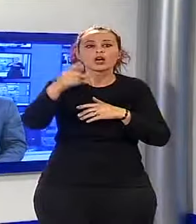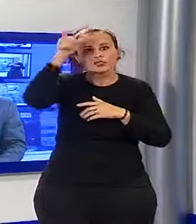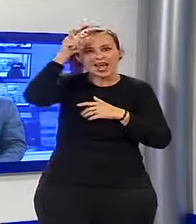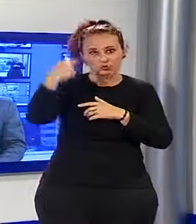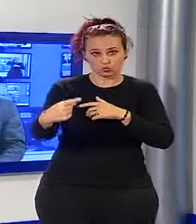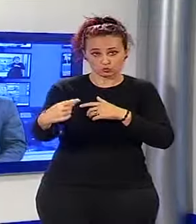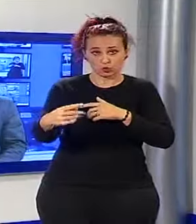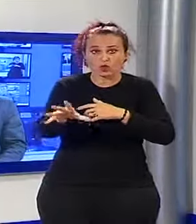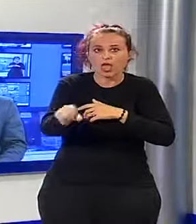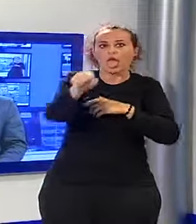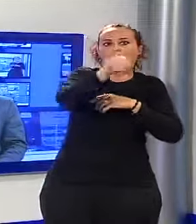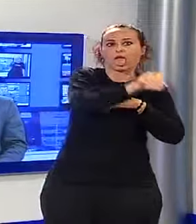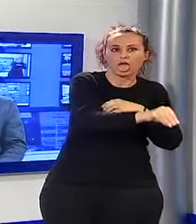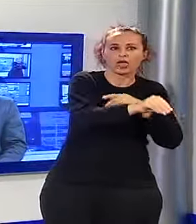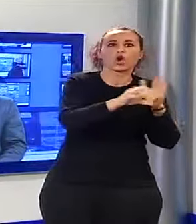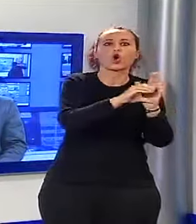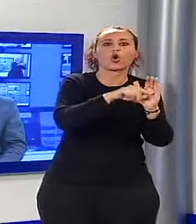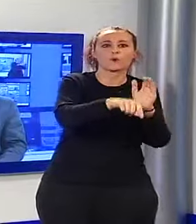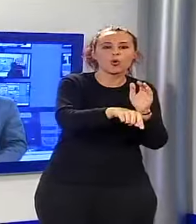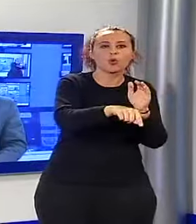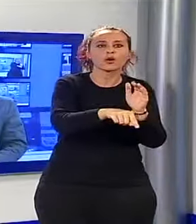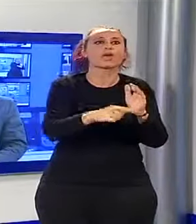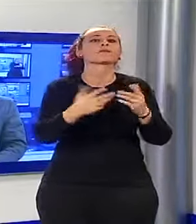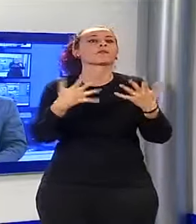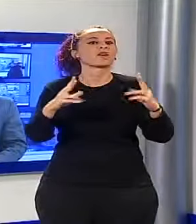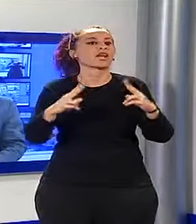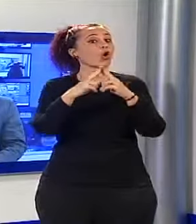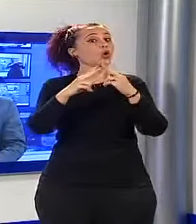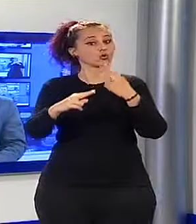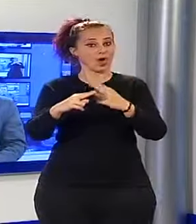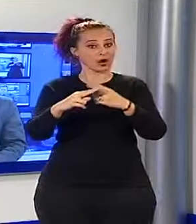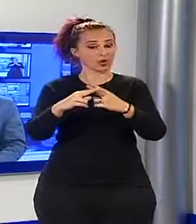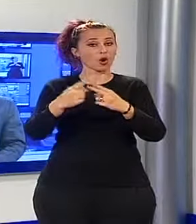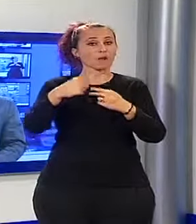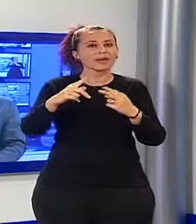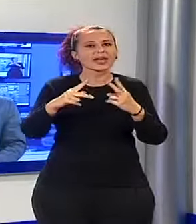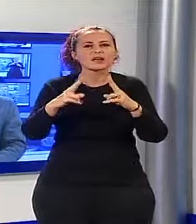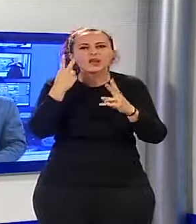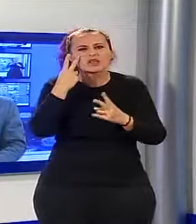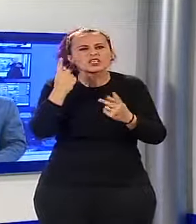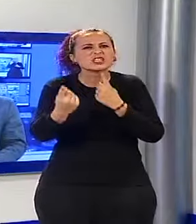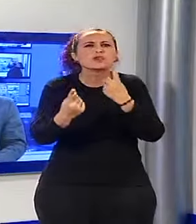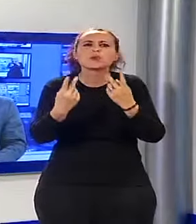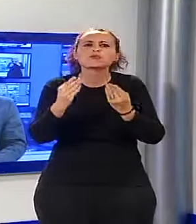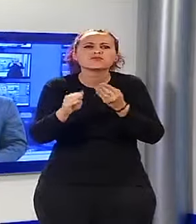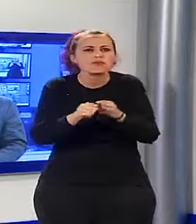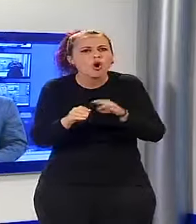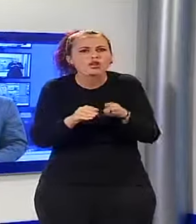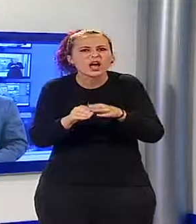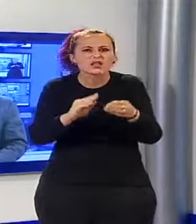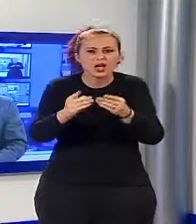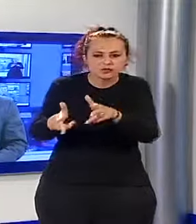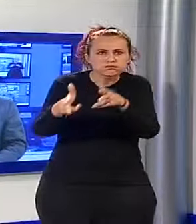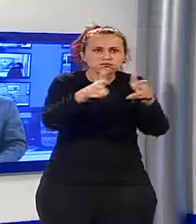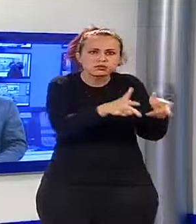Buratti si è recato a Roma per esaminare insieme ai vertici del demanio marittimo le modalità dell'operazione,